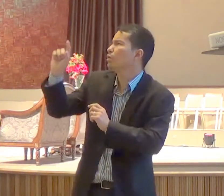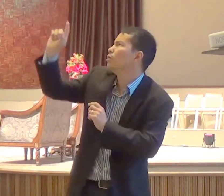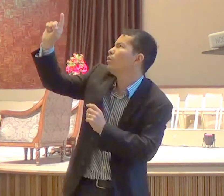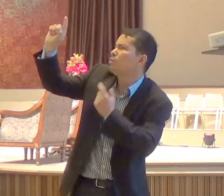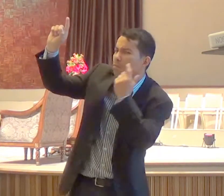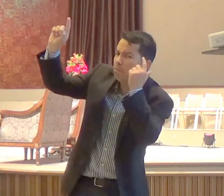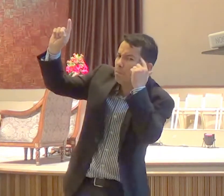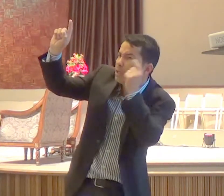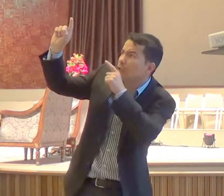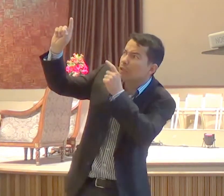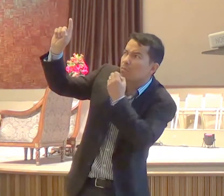tem que ser,